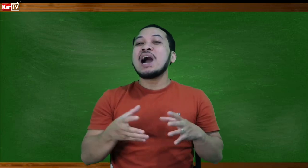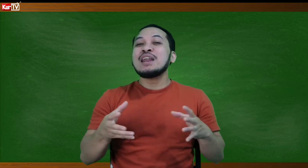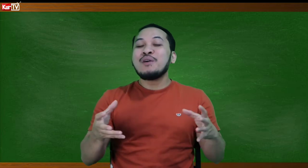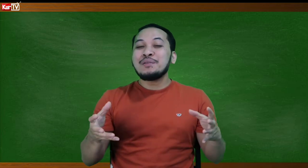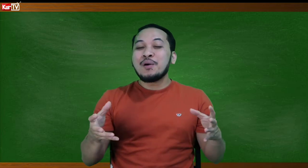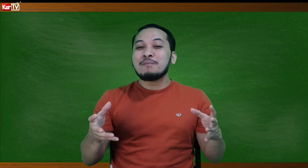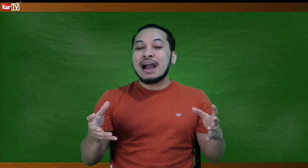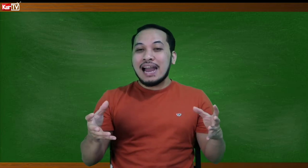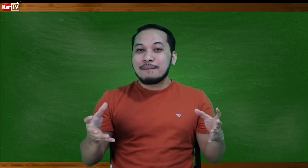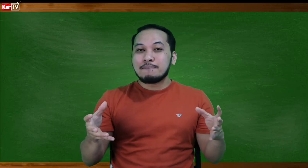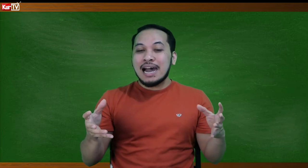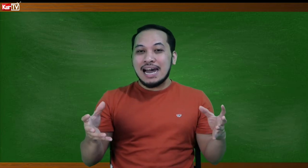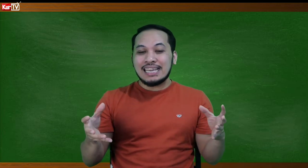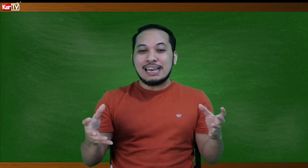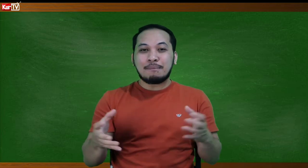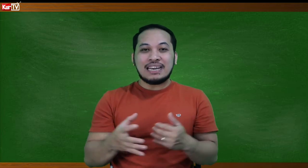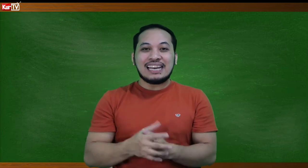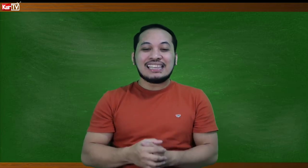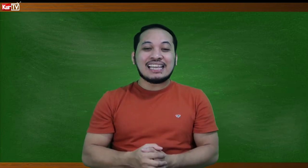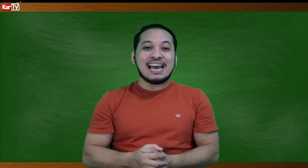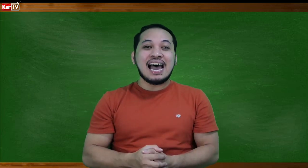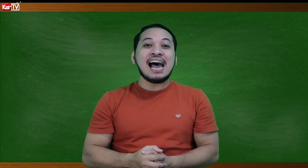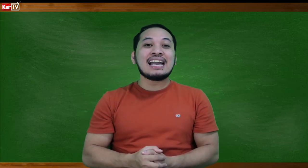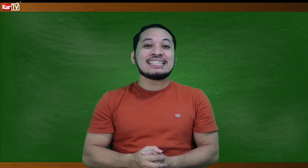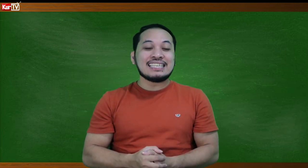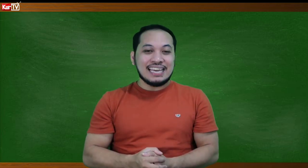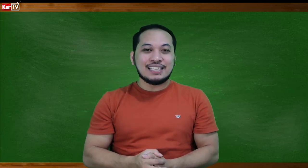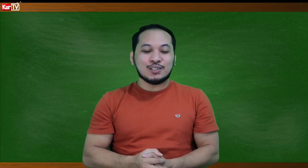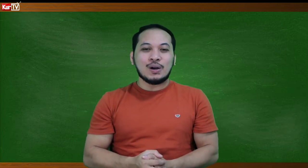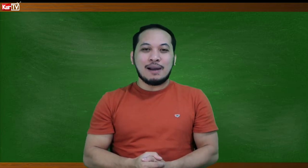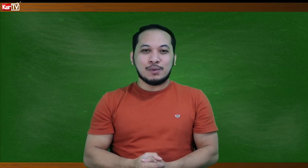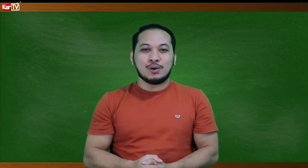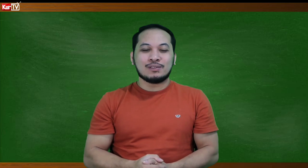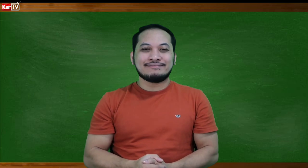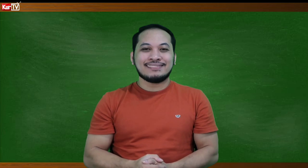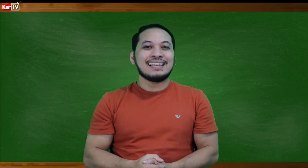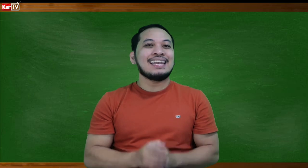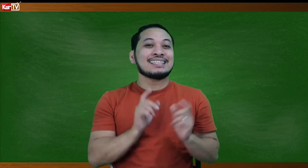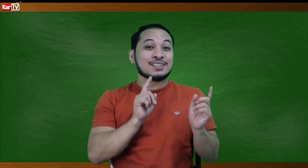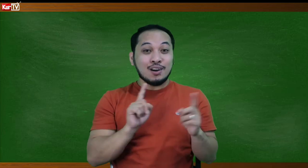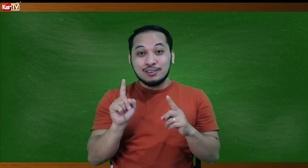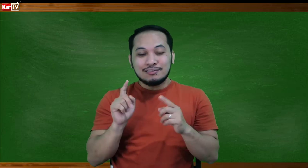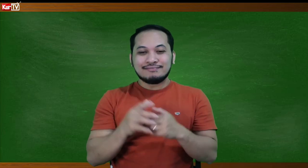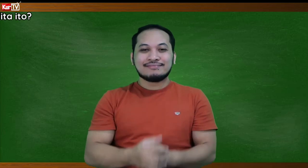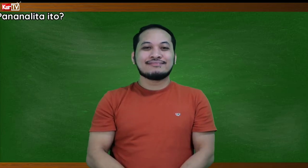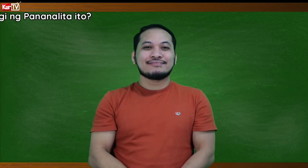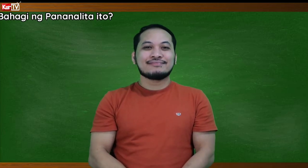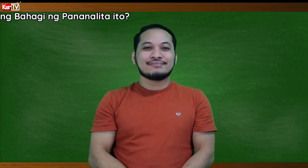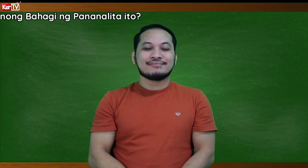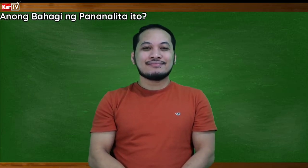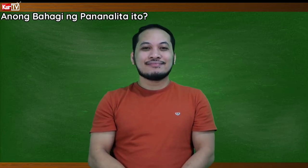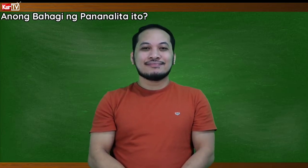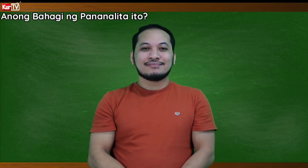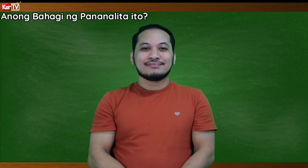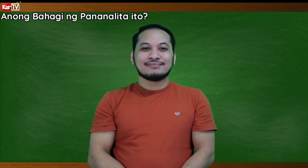ano-anong mga bahagi ng pananalita ang isininyas ko nga po. Let's go! Outro